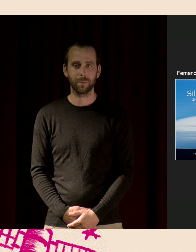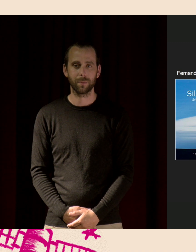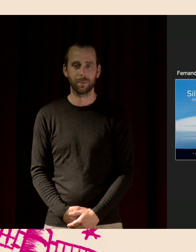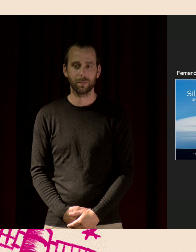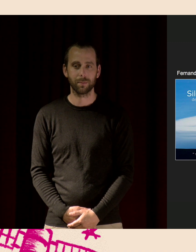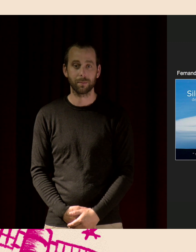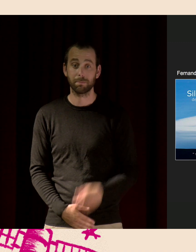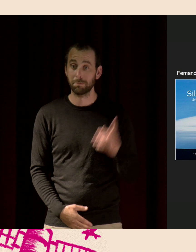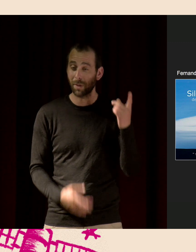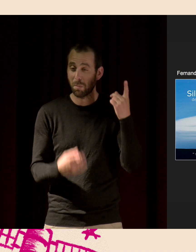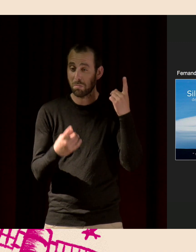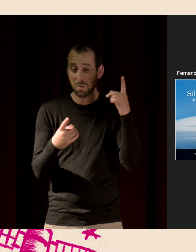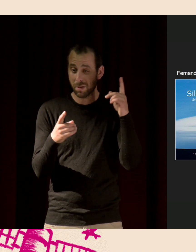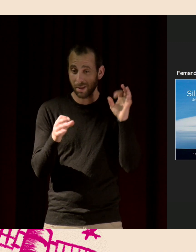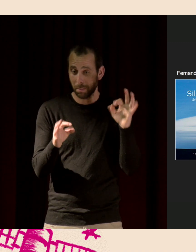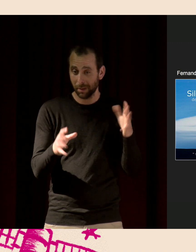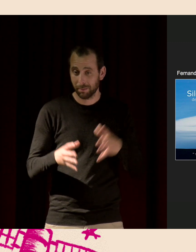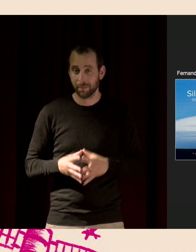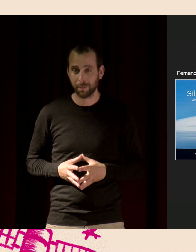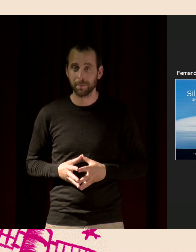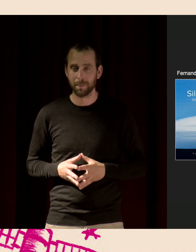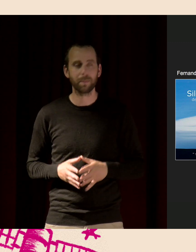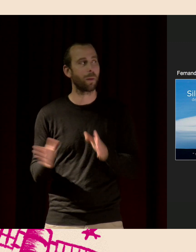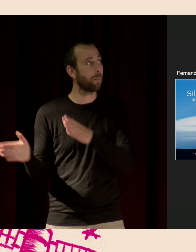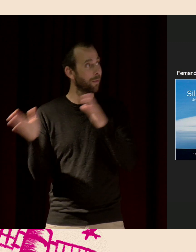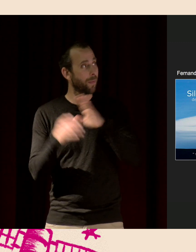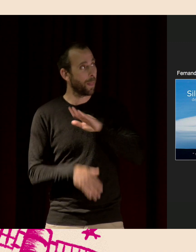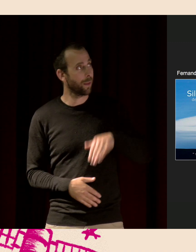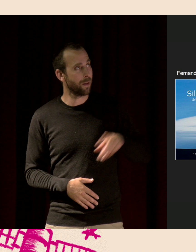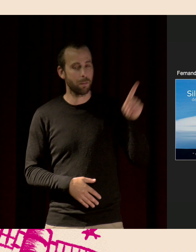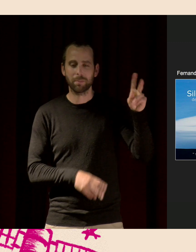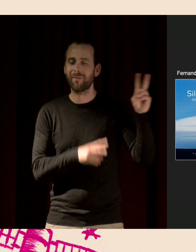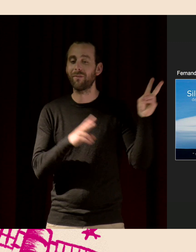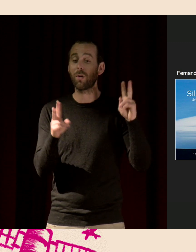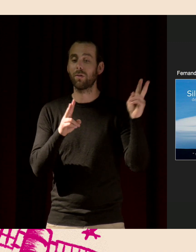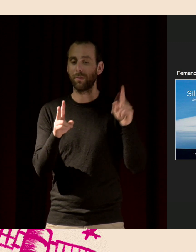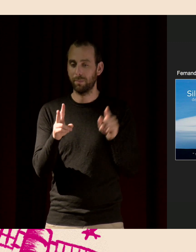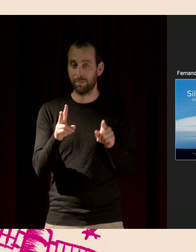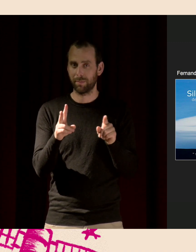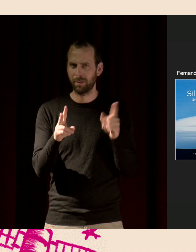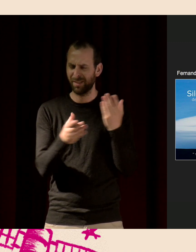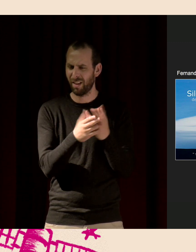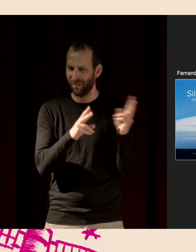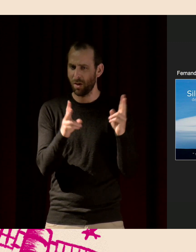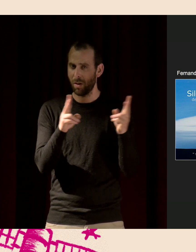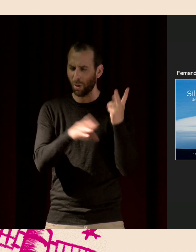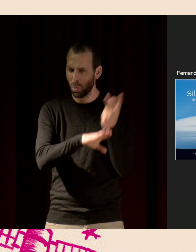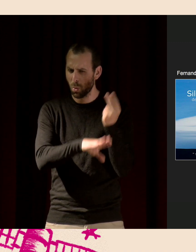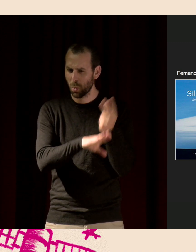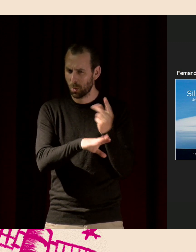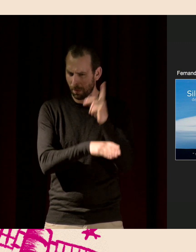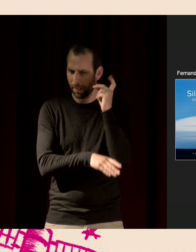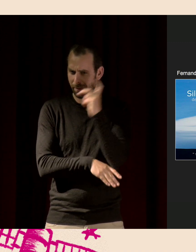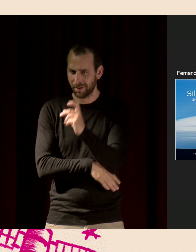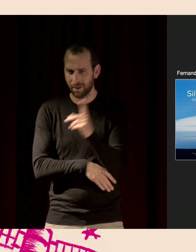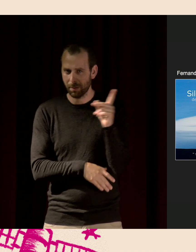Presque de la musique. Et puis, enfin, Duvent, un phénomène qui est extrêmement difficile à enregistrer par Marc